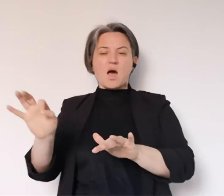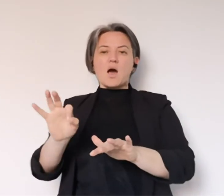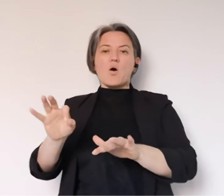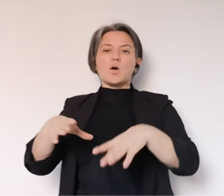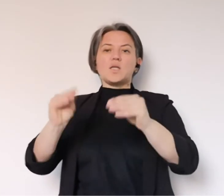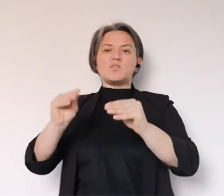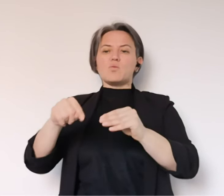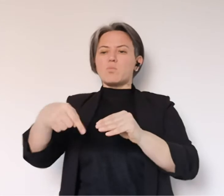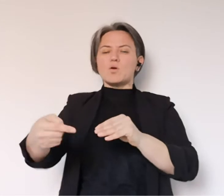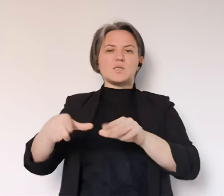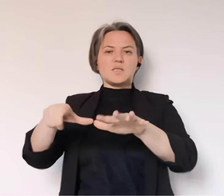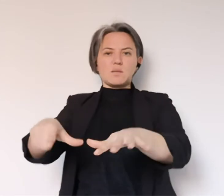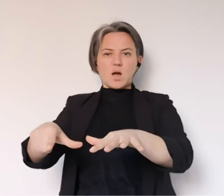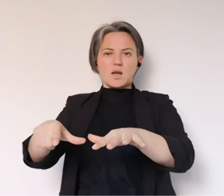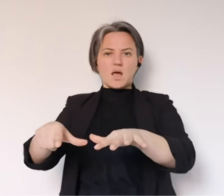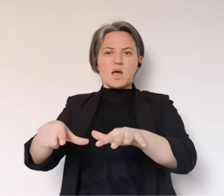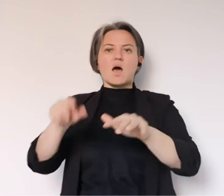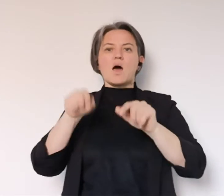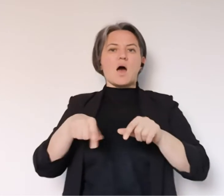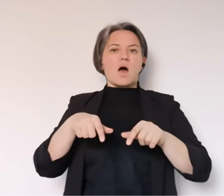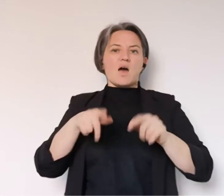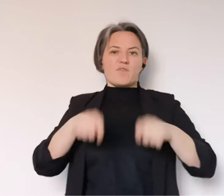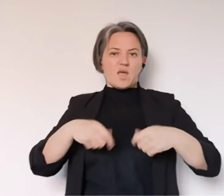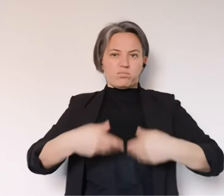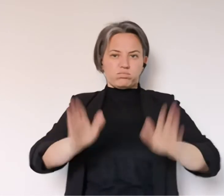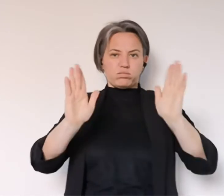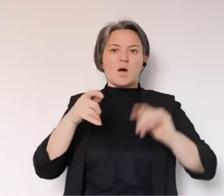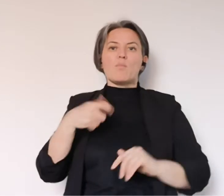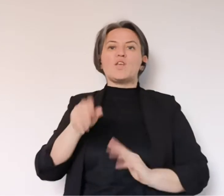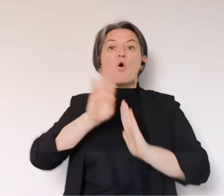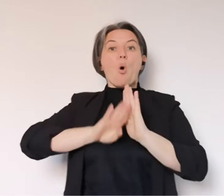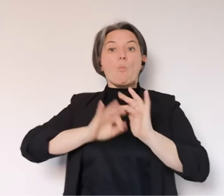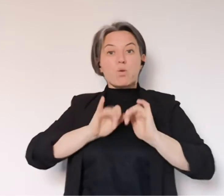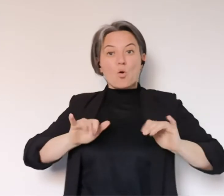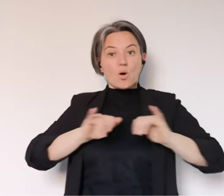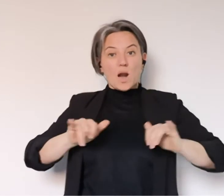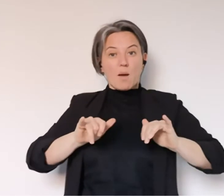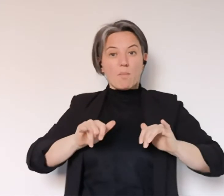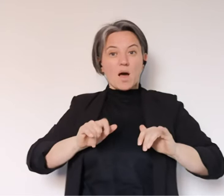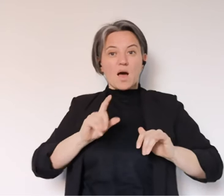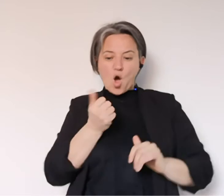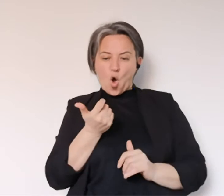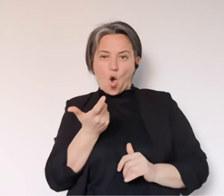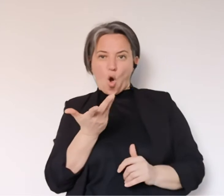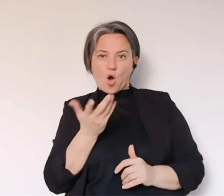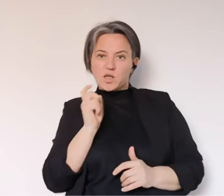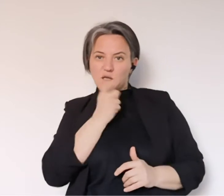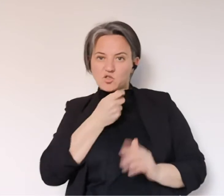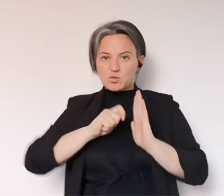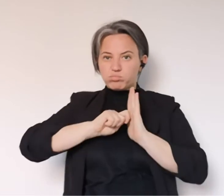alimentari da fine settimana all'inizio della prossima settimana, poiché c'è un programma che sta sovrapponendo